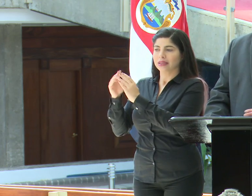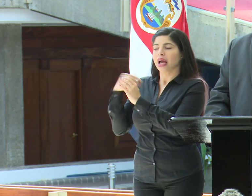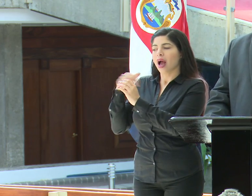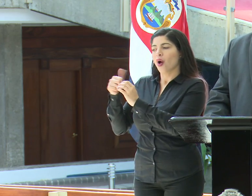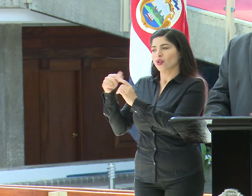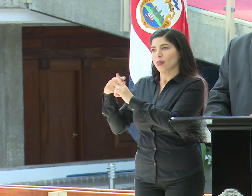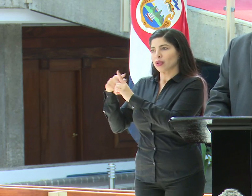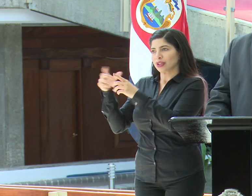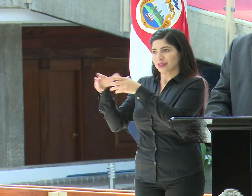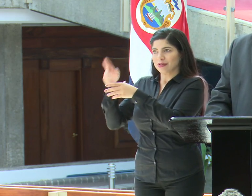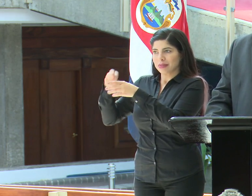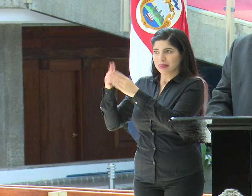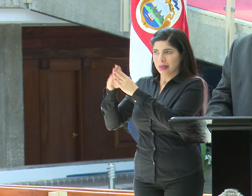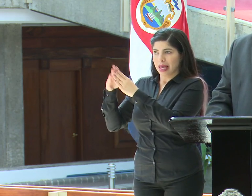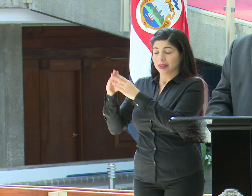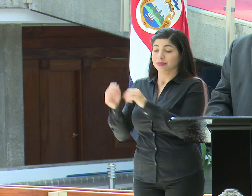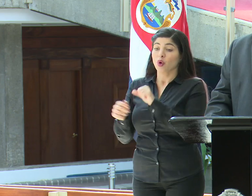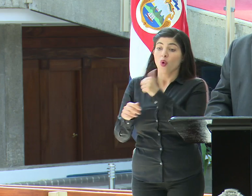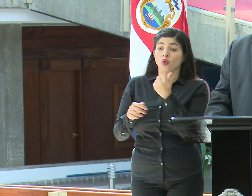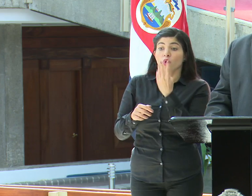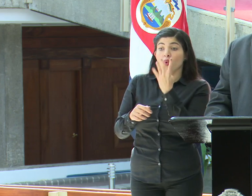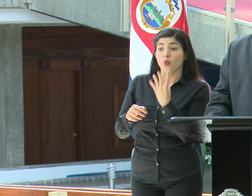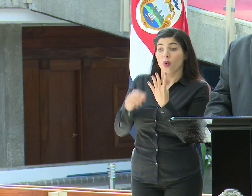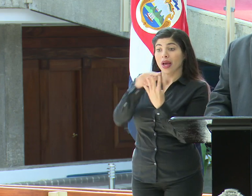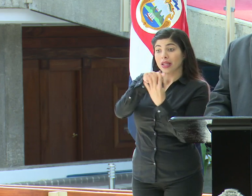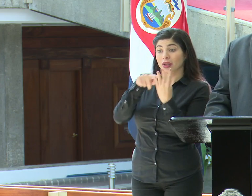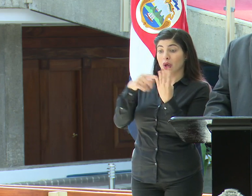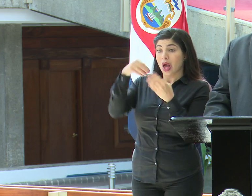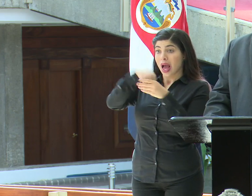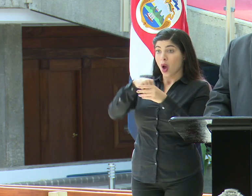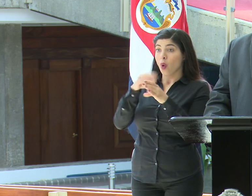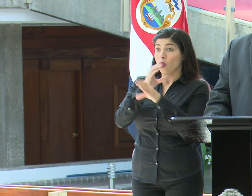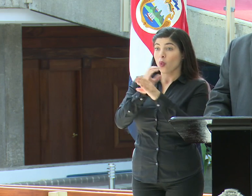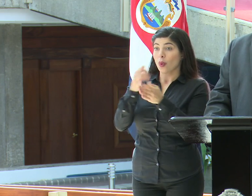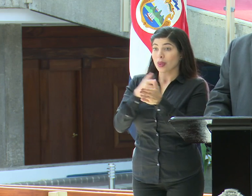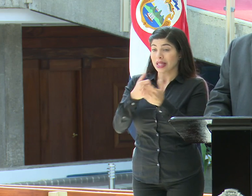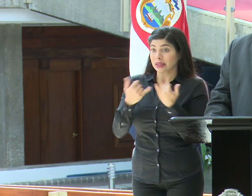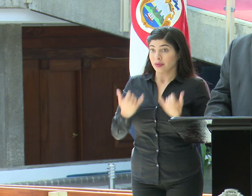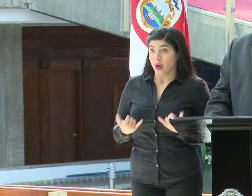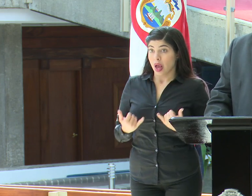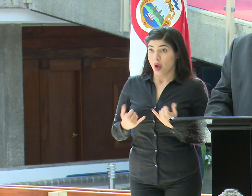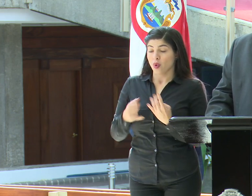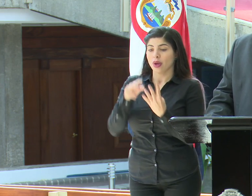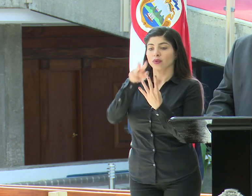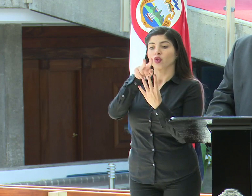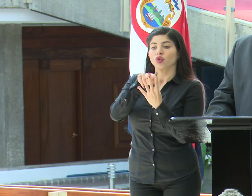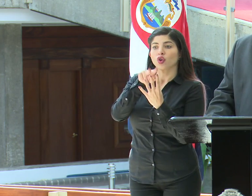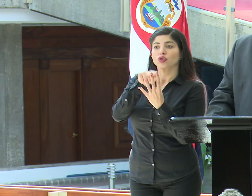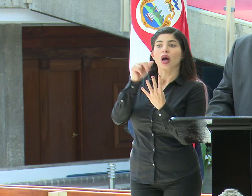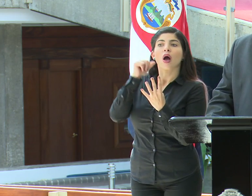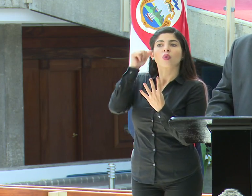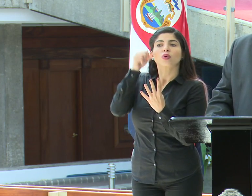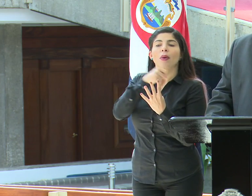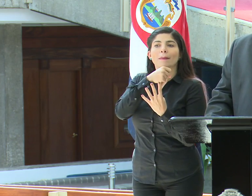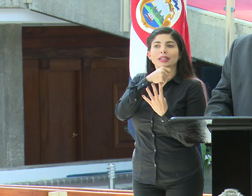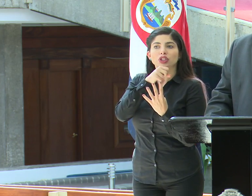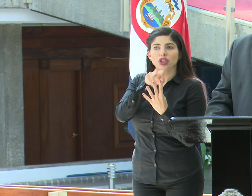otros cuatro casos que se encuentran en este momento en la UCI, pues son dos adultos mayores